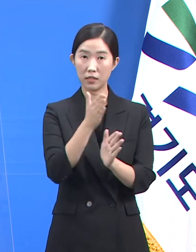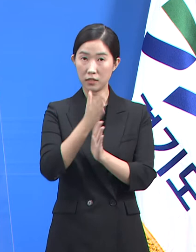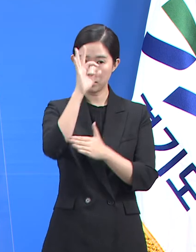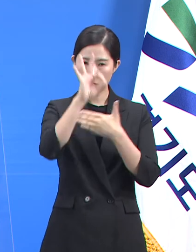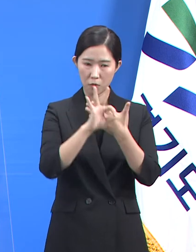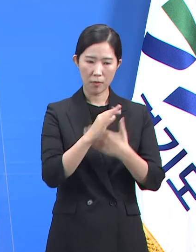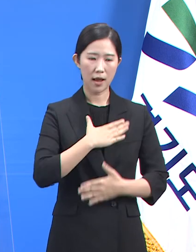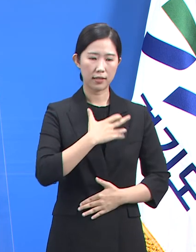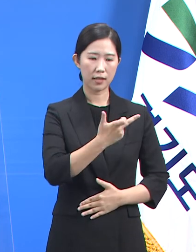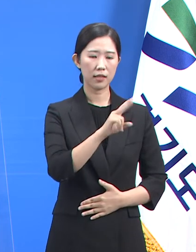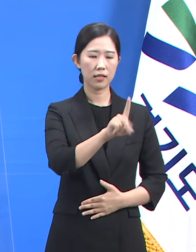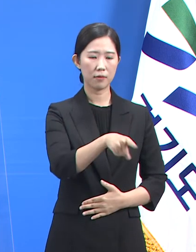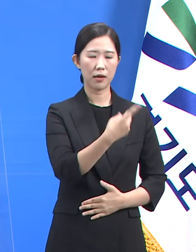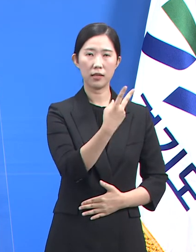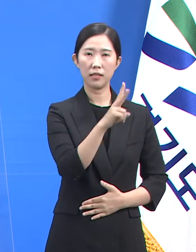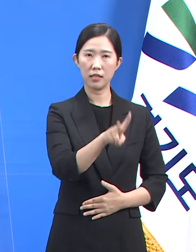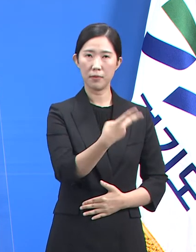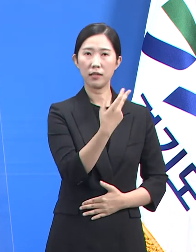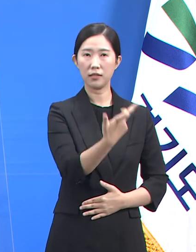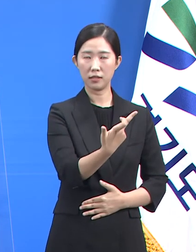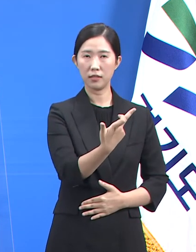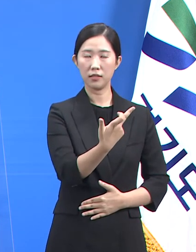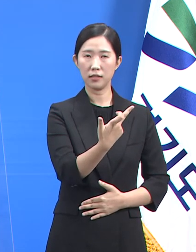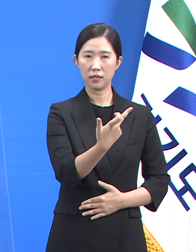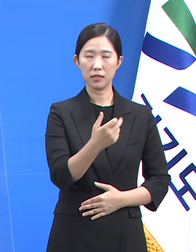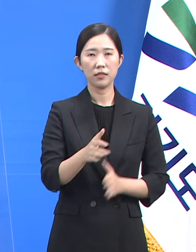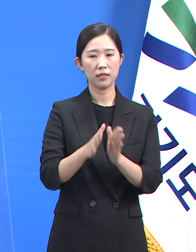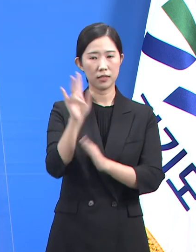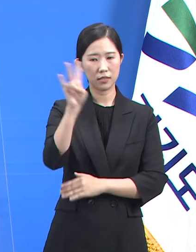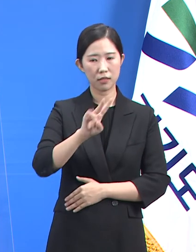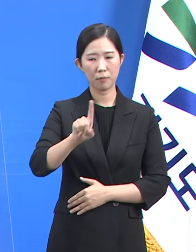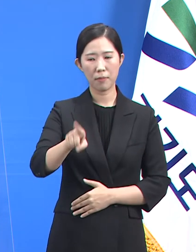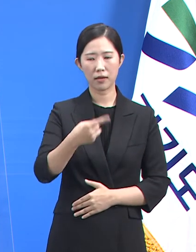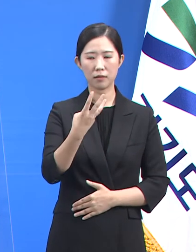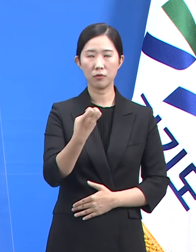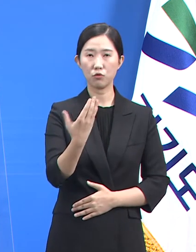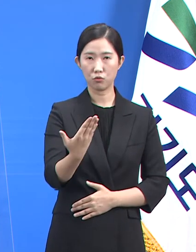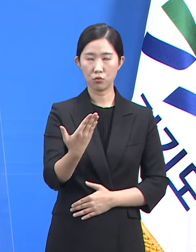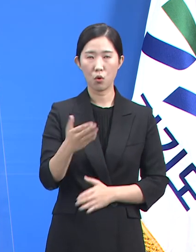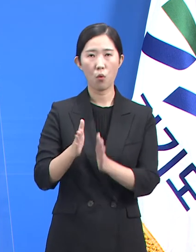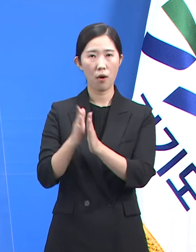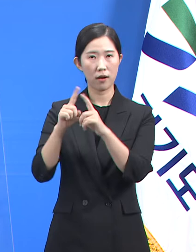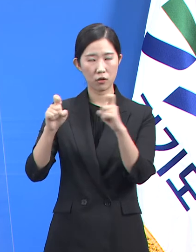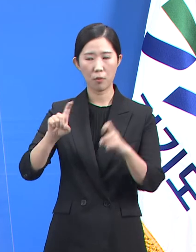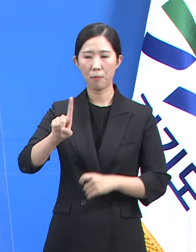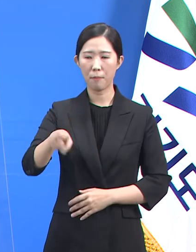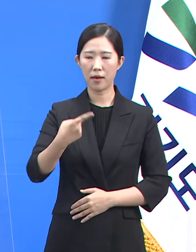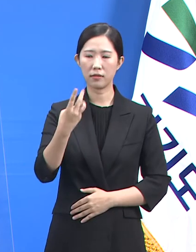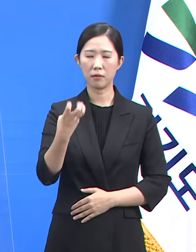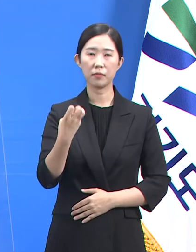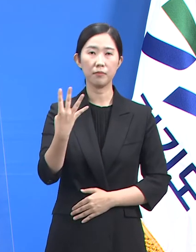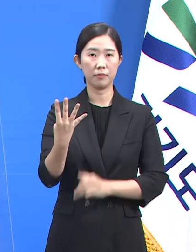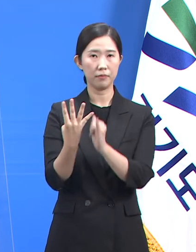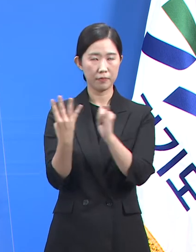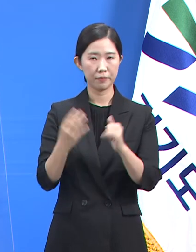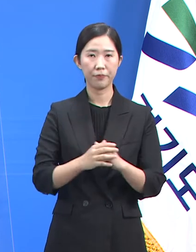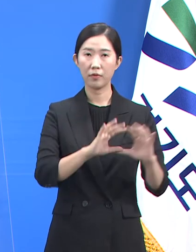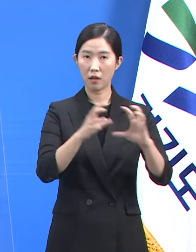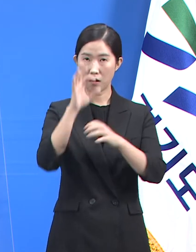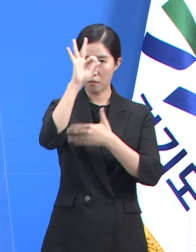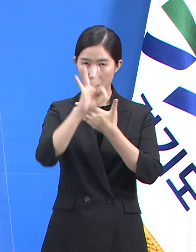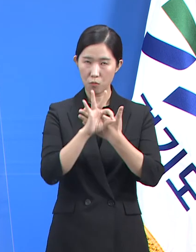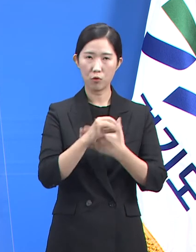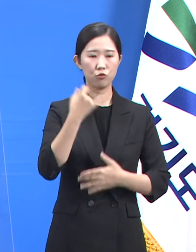안산 207명, 시흥시 139명, 화성시 134명 순이며 국적별로는